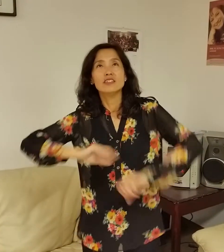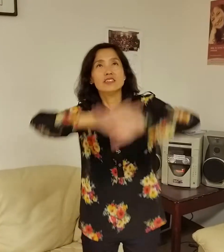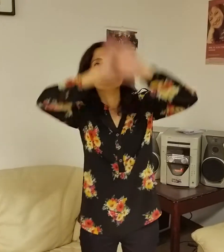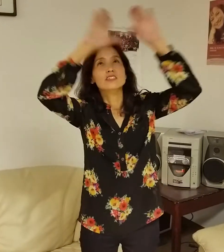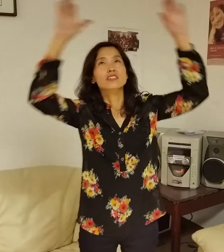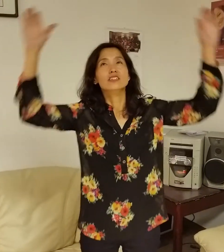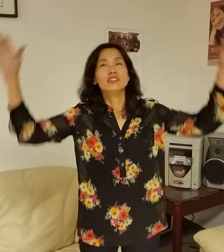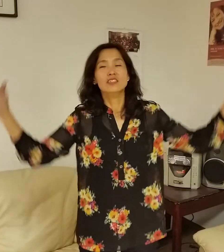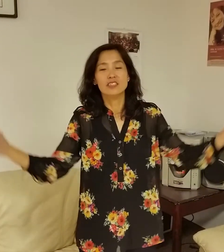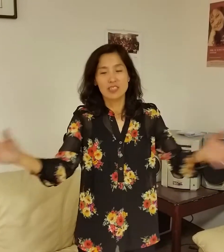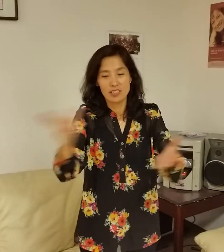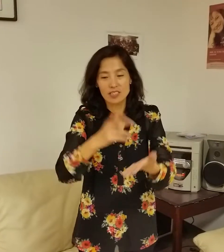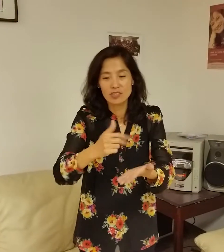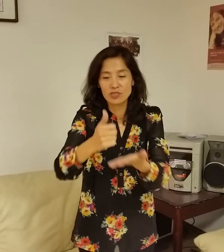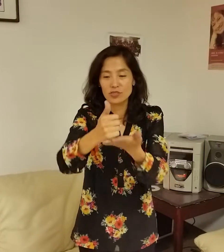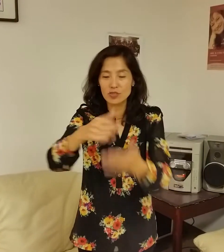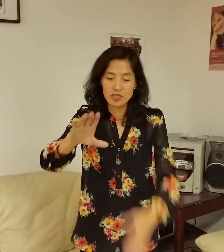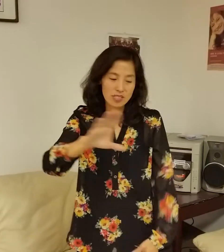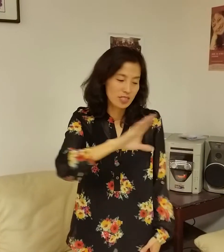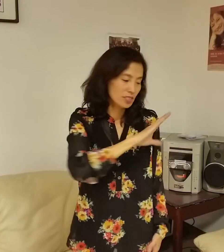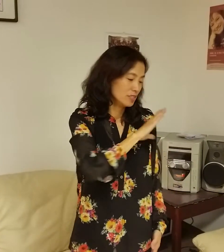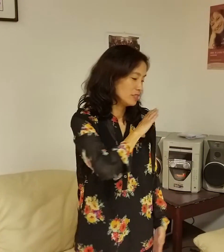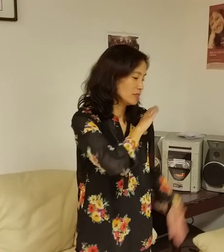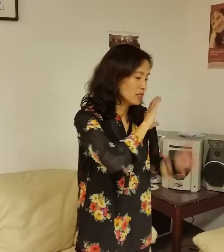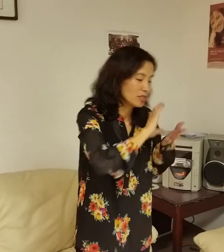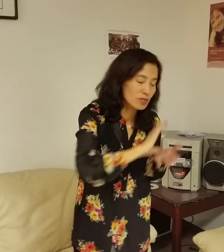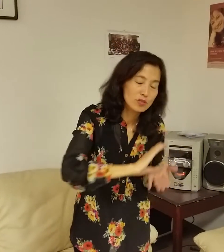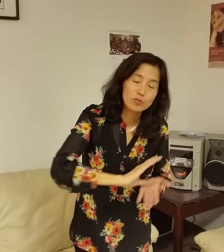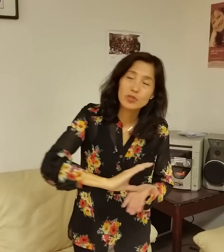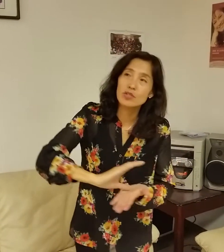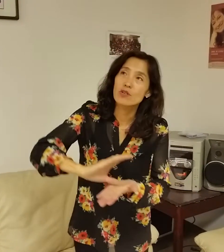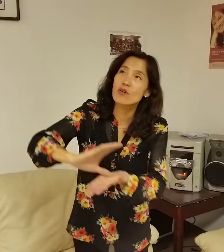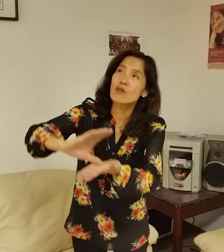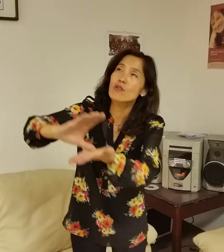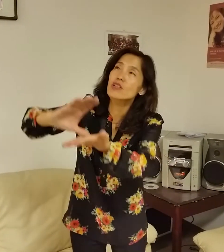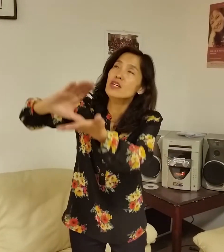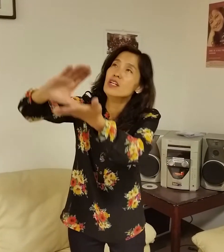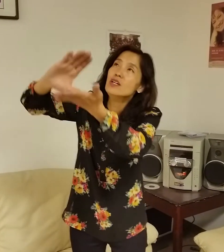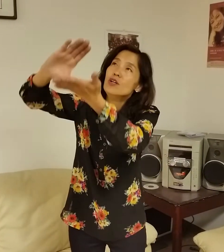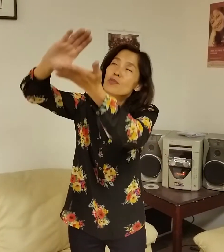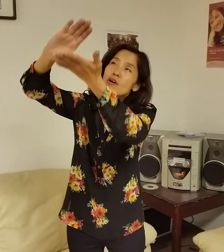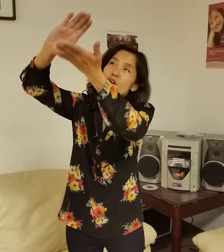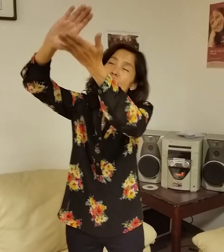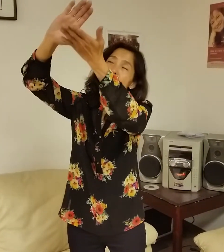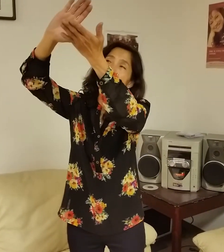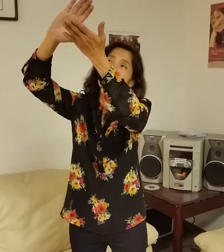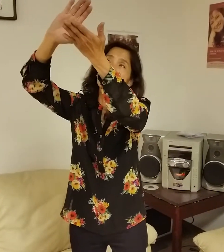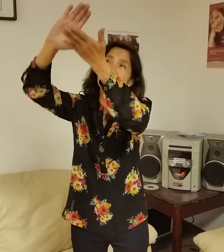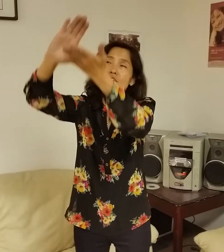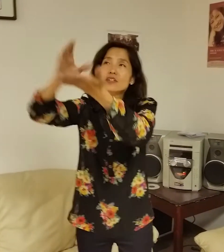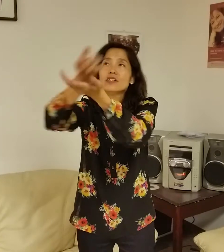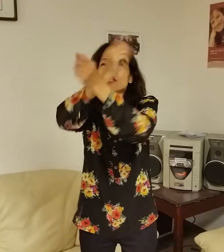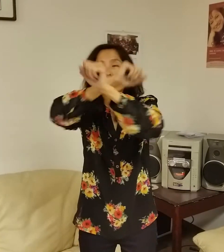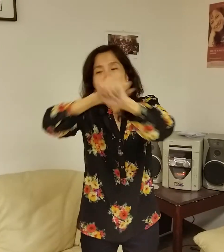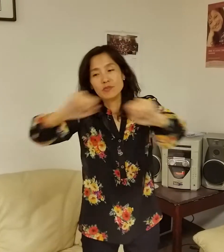하늘이 주에게 높이 올리며 날